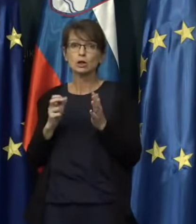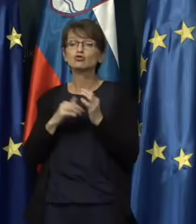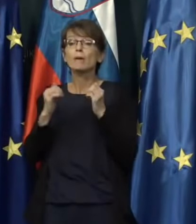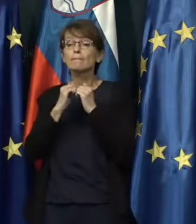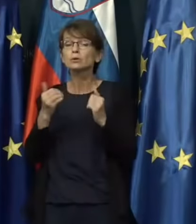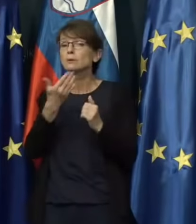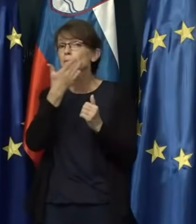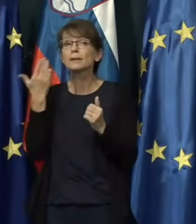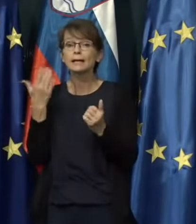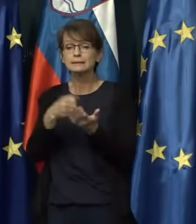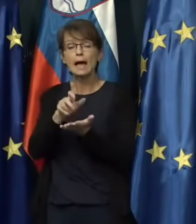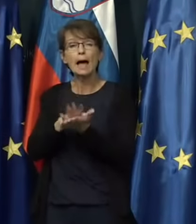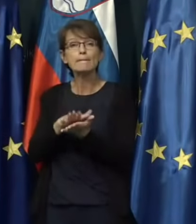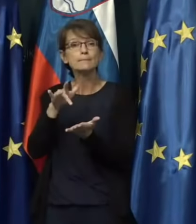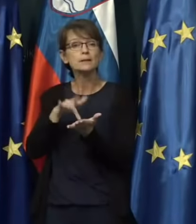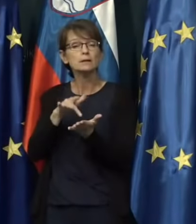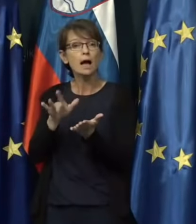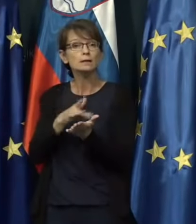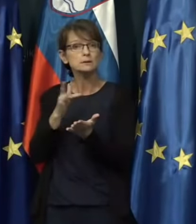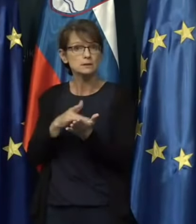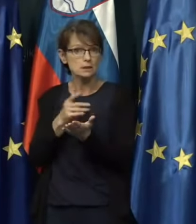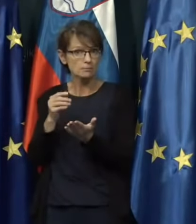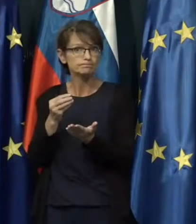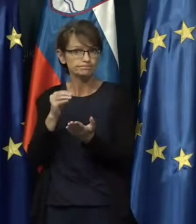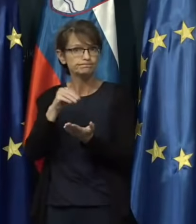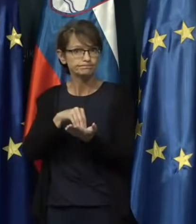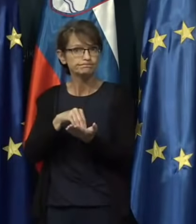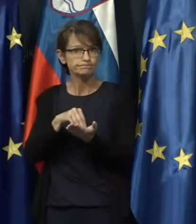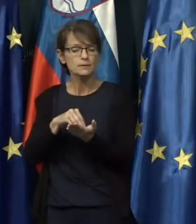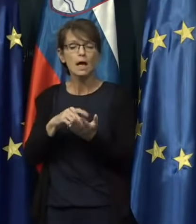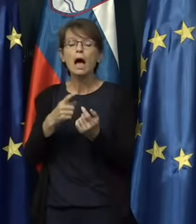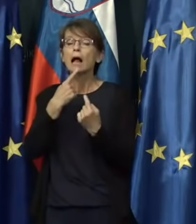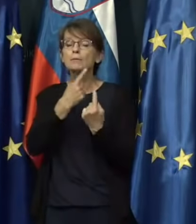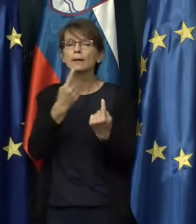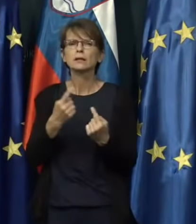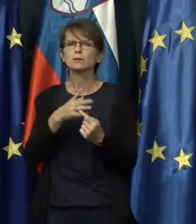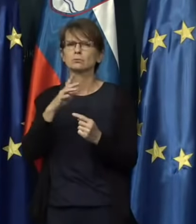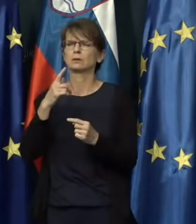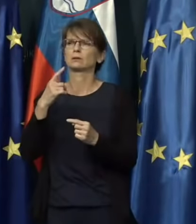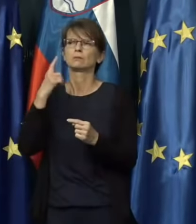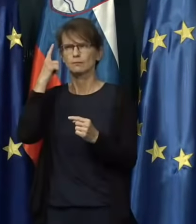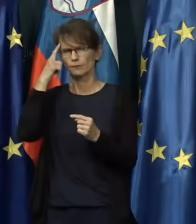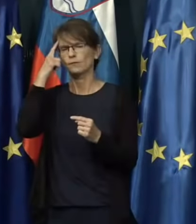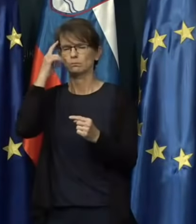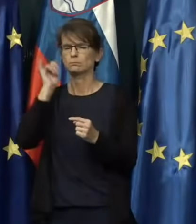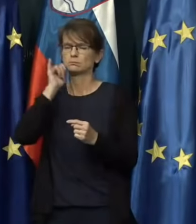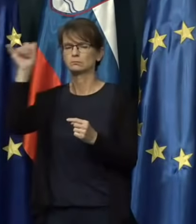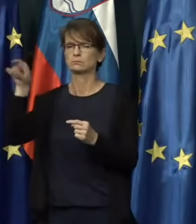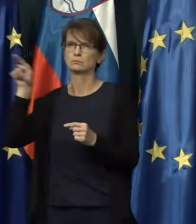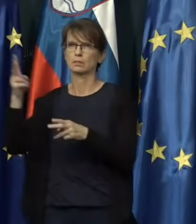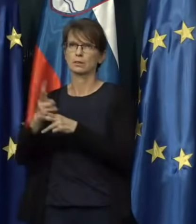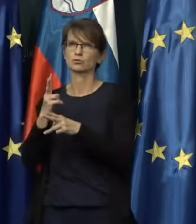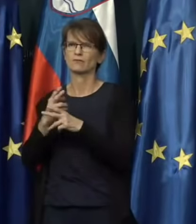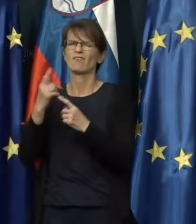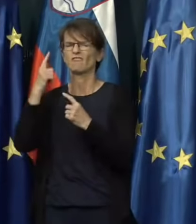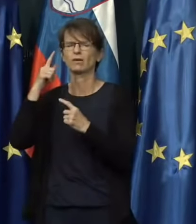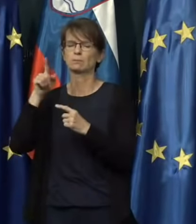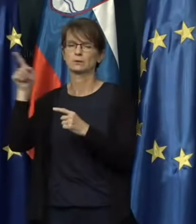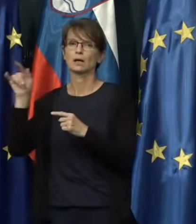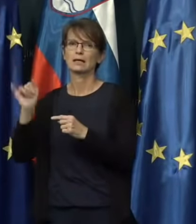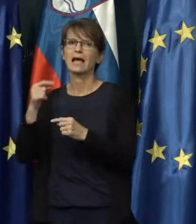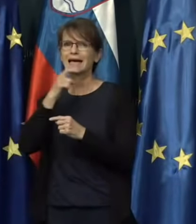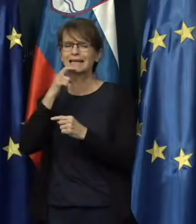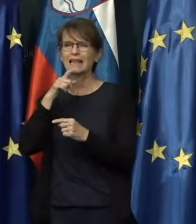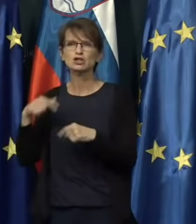aplikacije in pa nekom, ki pač zavestno potuje v državo za dan, dva, tri, ki je označeno